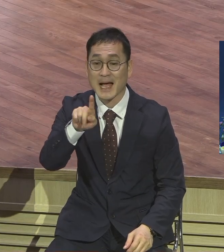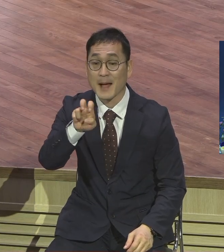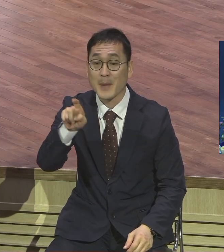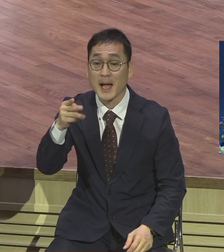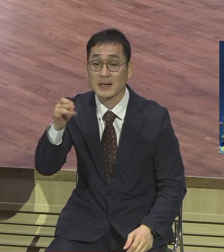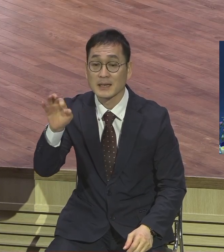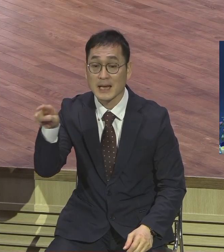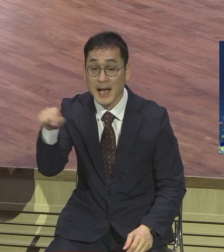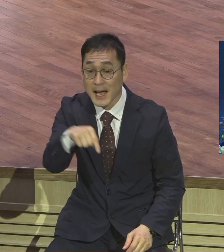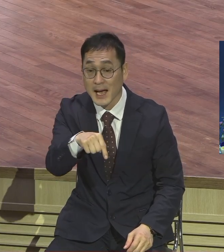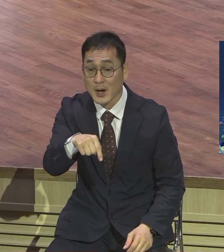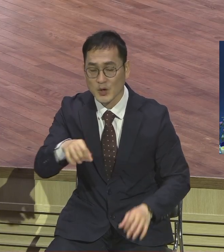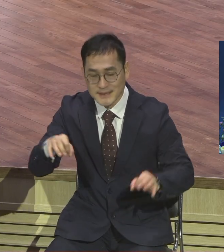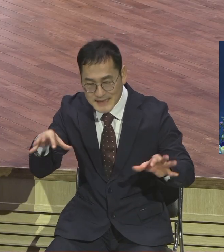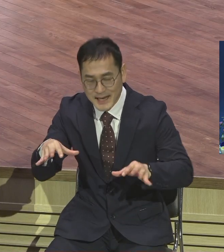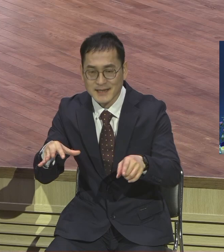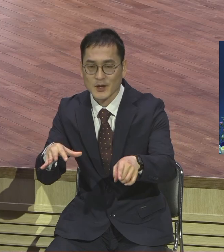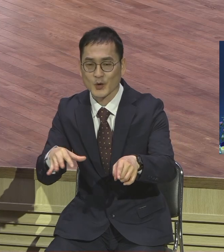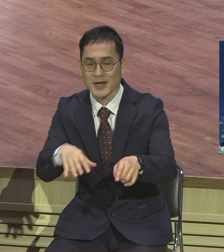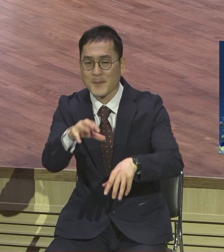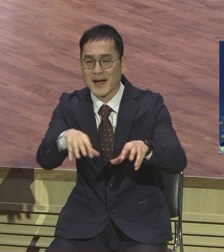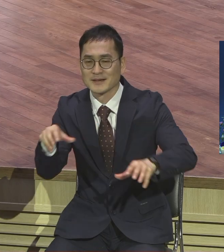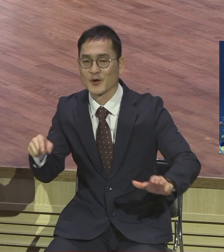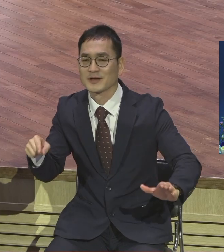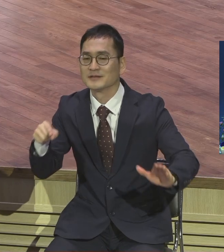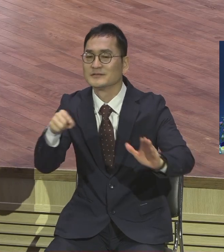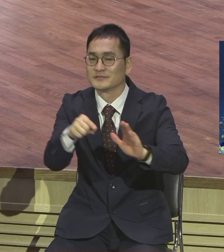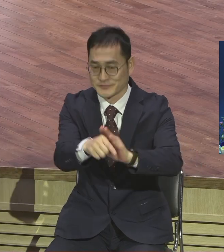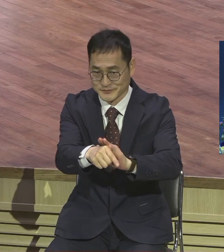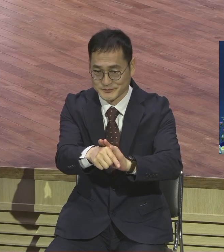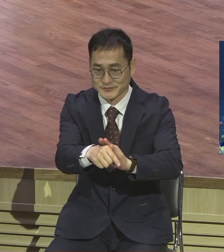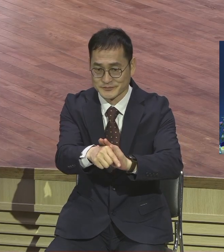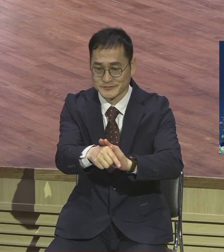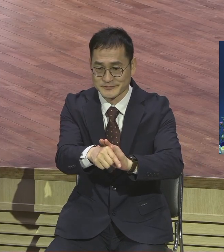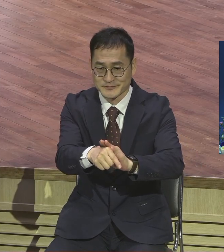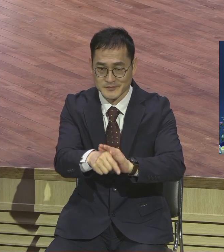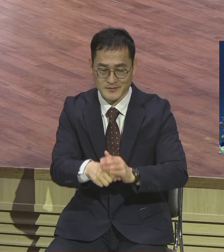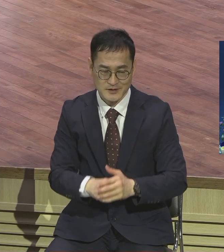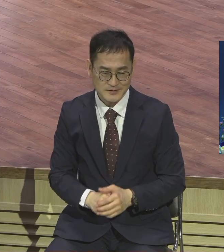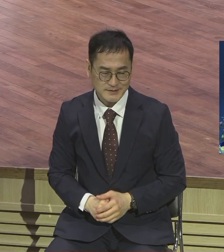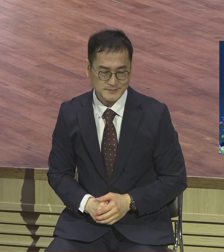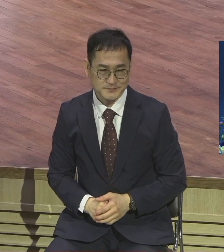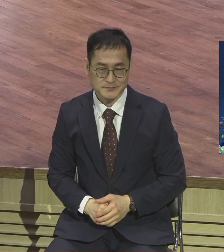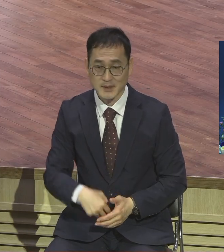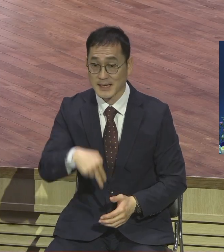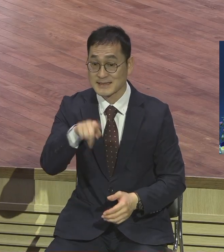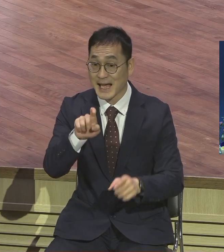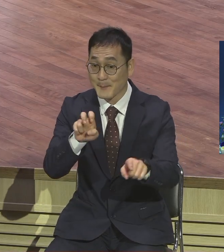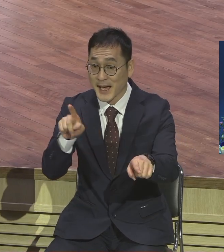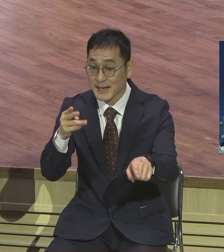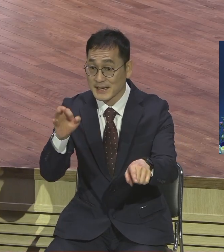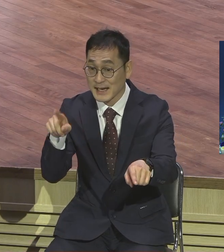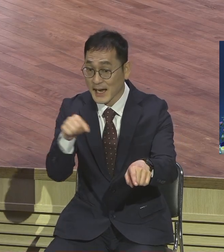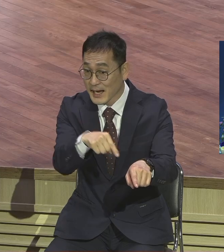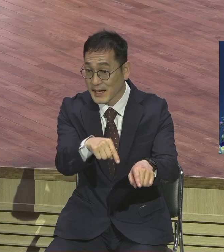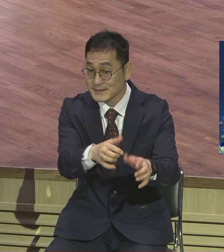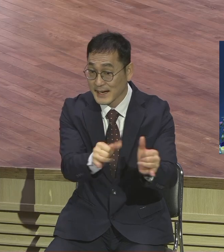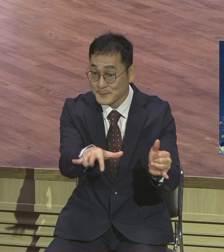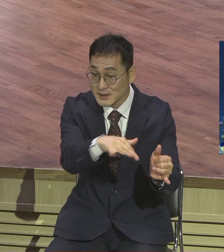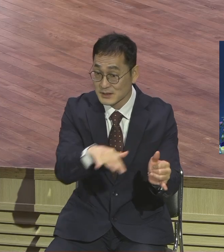마을로 들어가게 됐는데 사마리아 들어가서 숙박해야지 먹어야 되는데 사마리아 사람들이 예수님의 일행들을 제자들 받아주질 않았어요